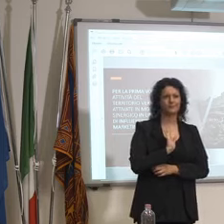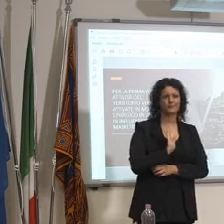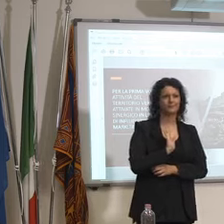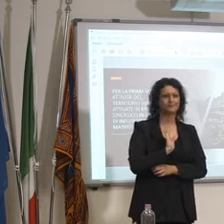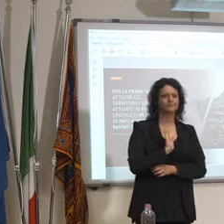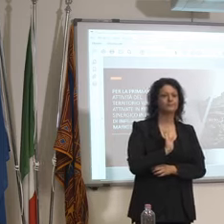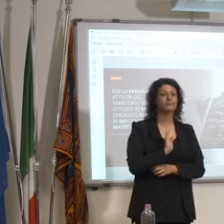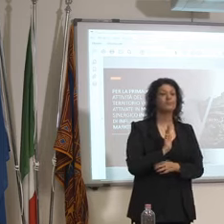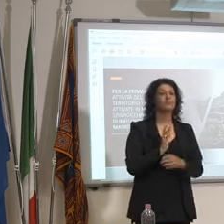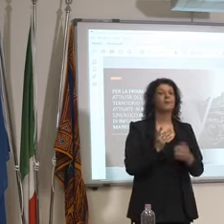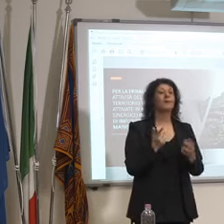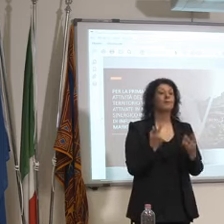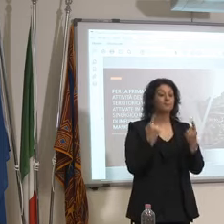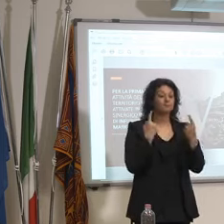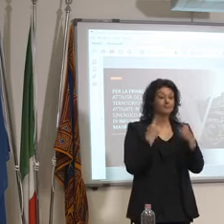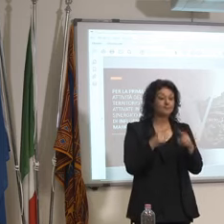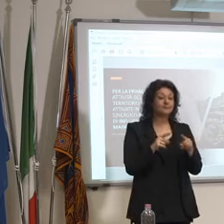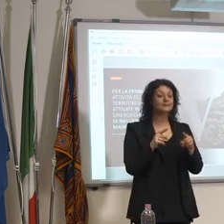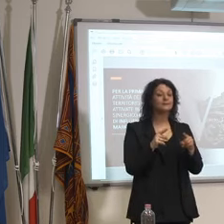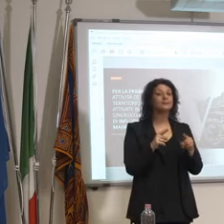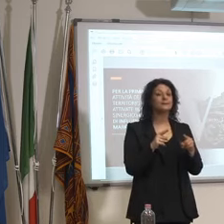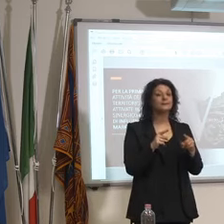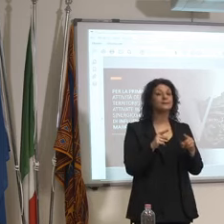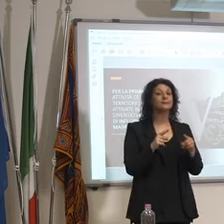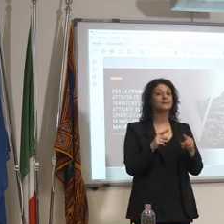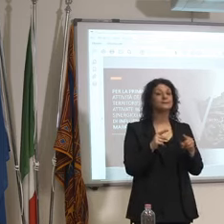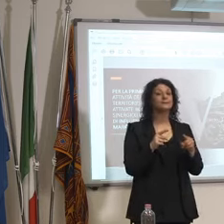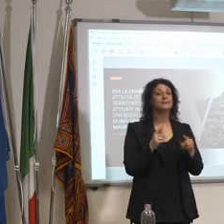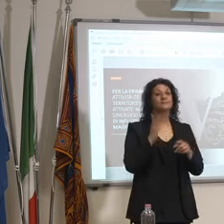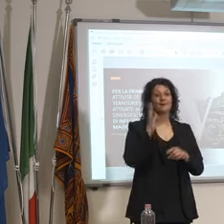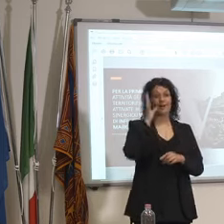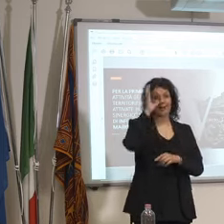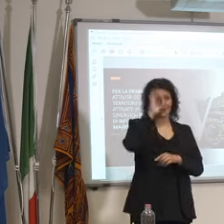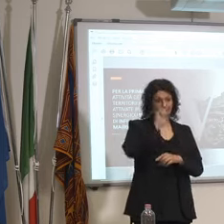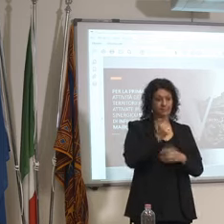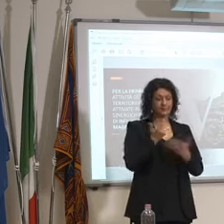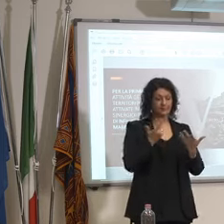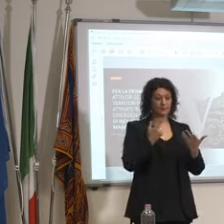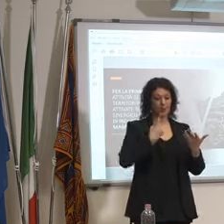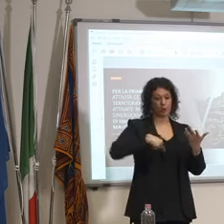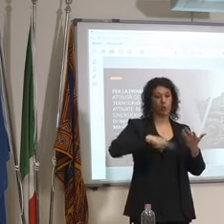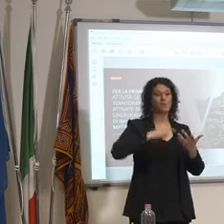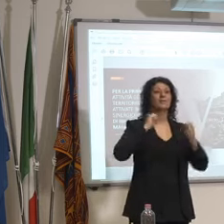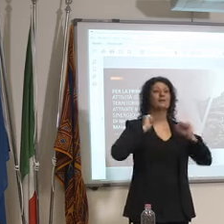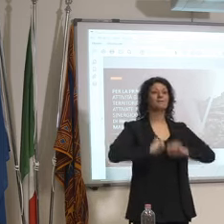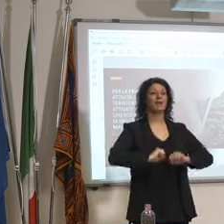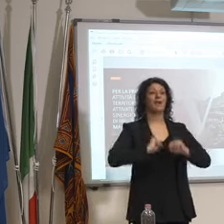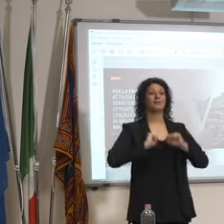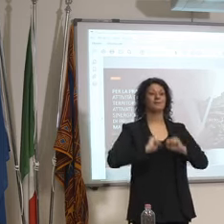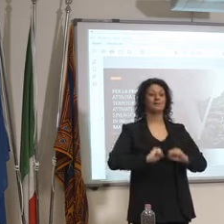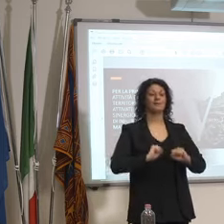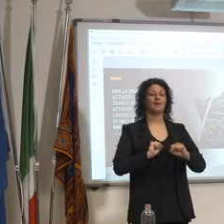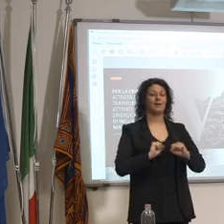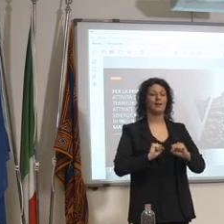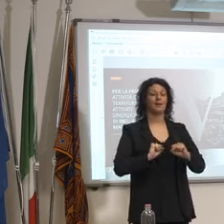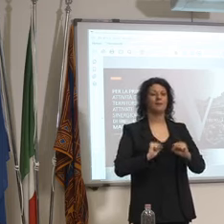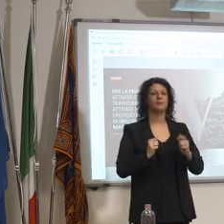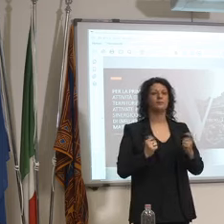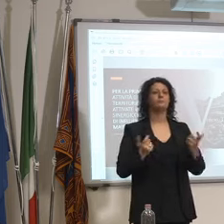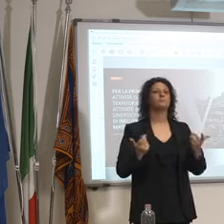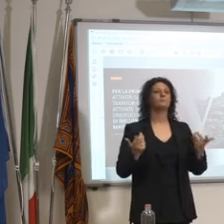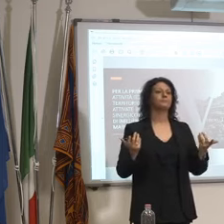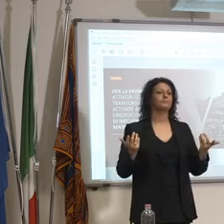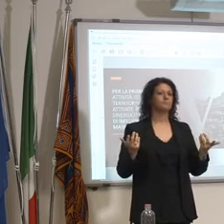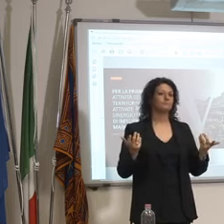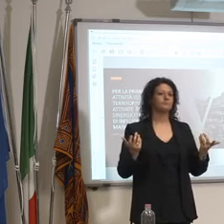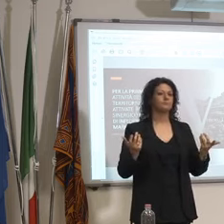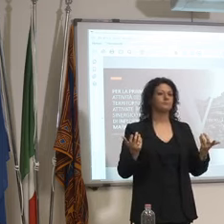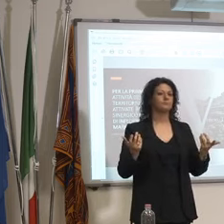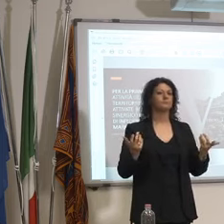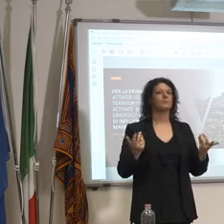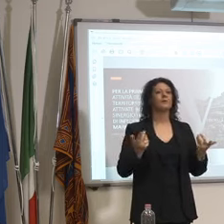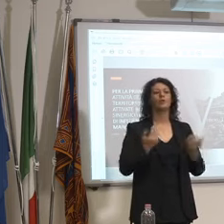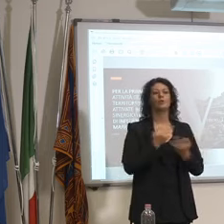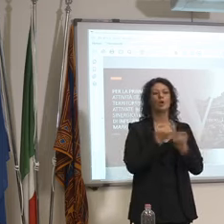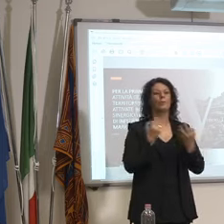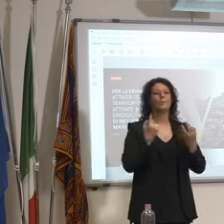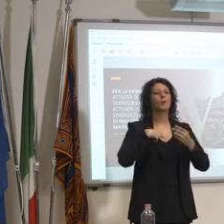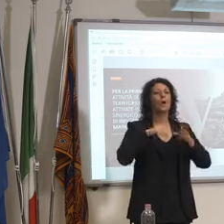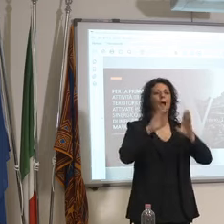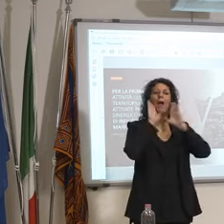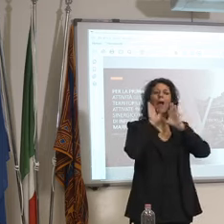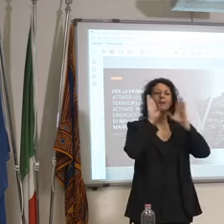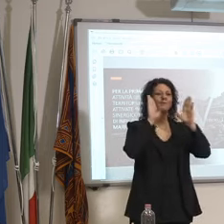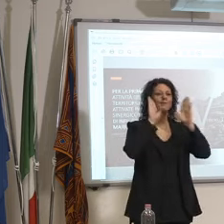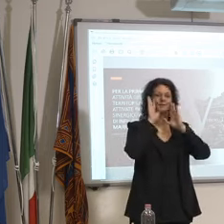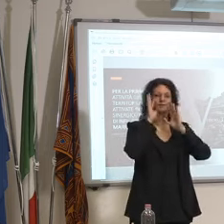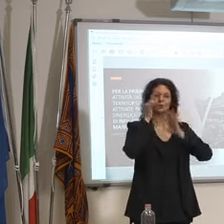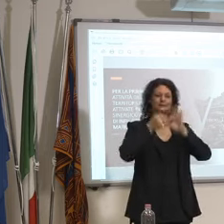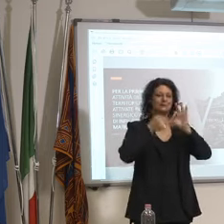questo ti dà anche un confronto rispetto ad altre sanità e quindi è ovvio che la guardia deve essere sempre alta visto